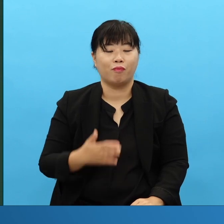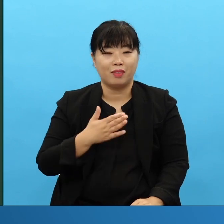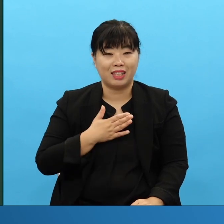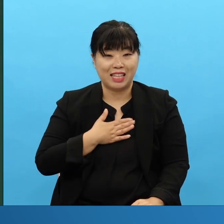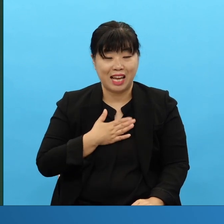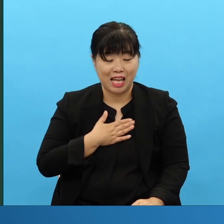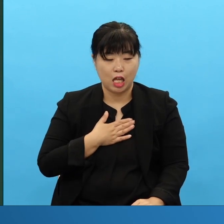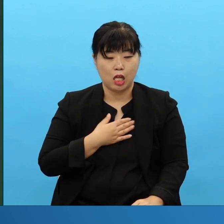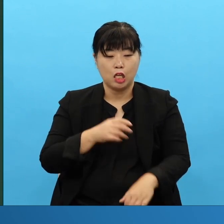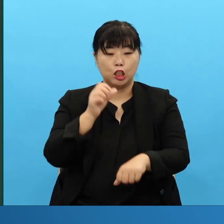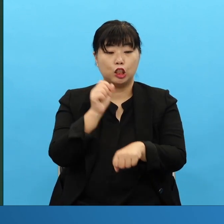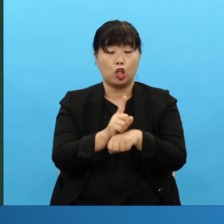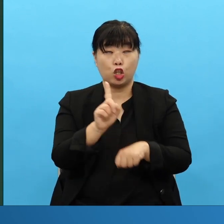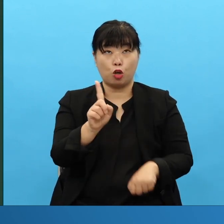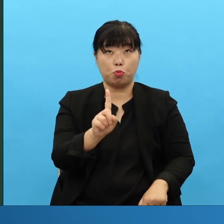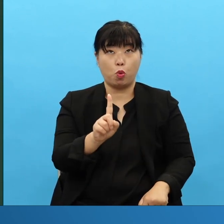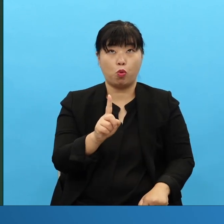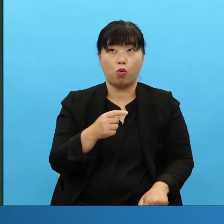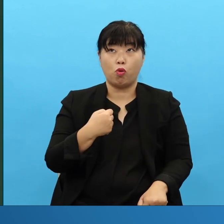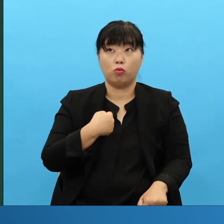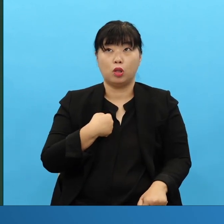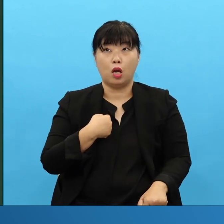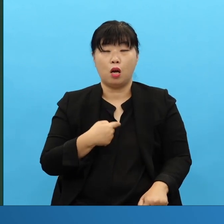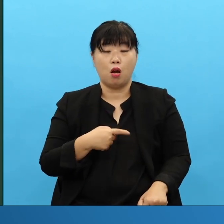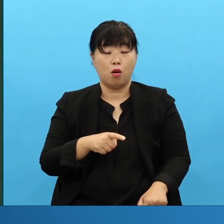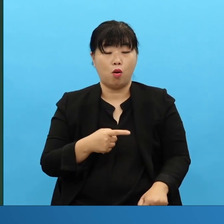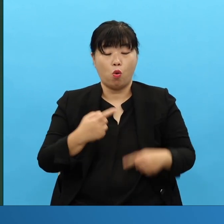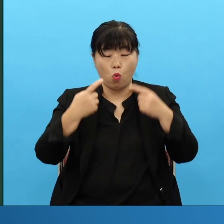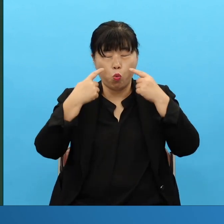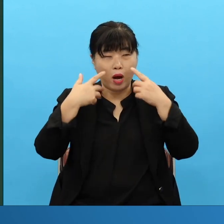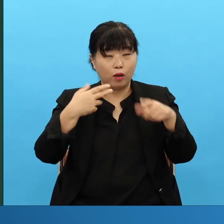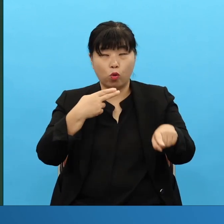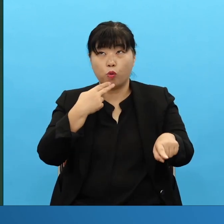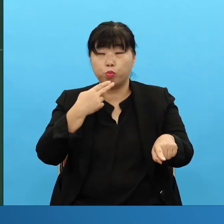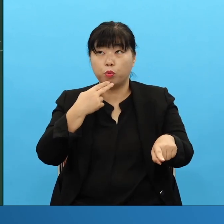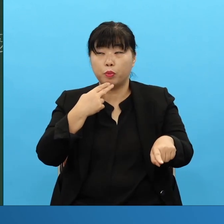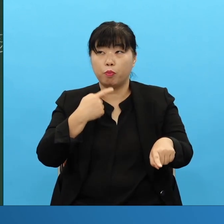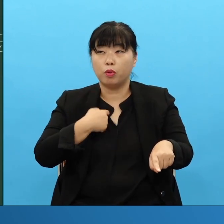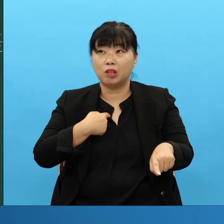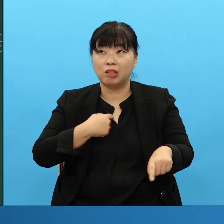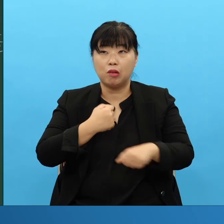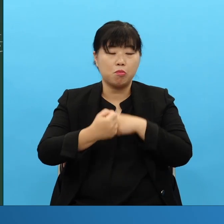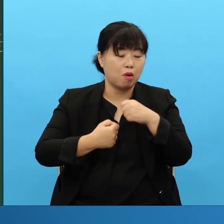격적으로 함부로 가거나 그걸 못합니다